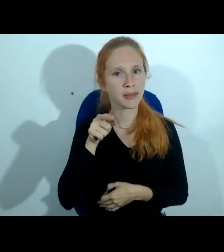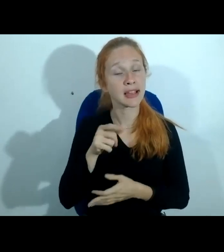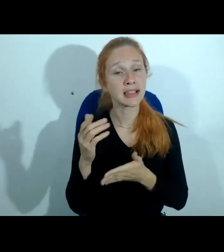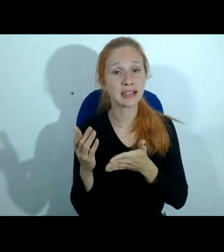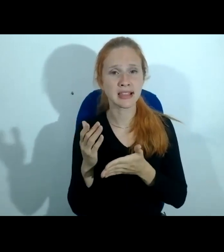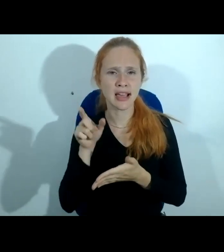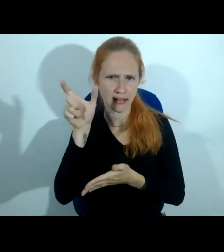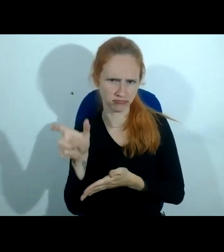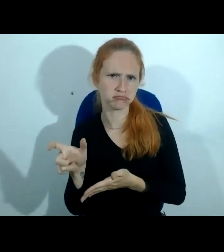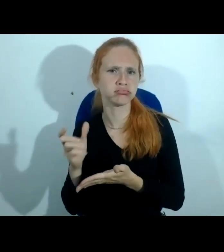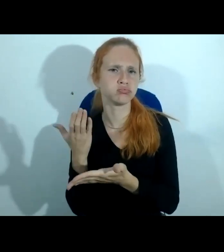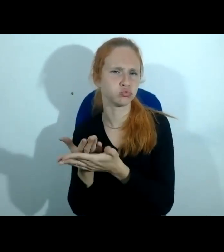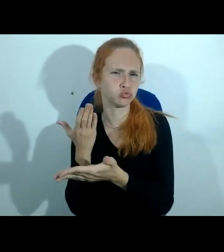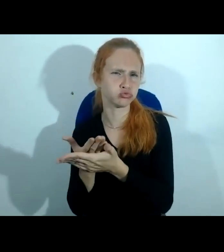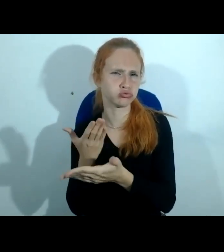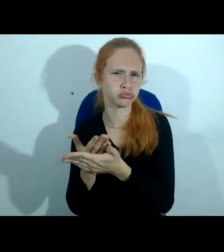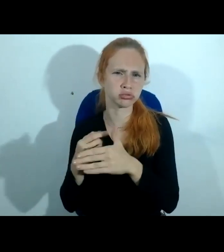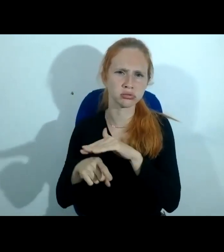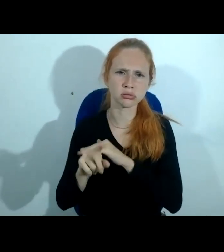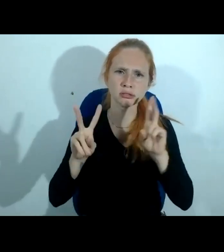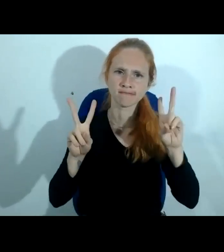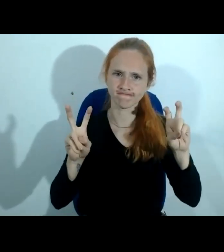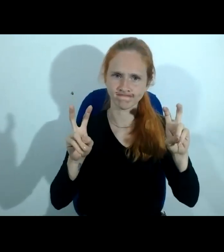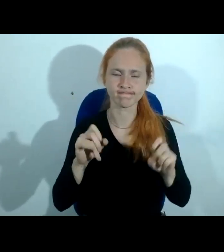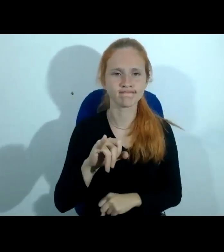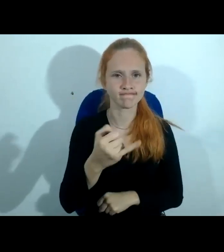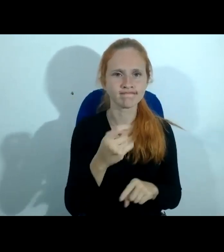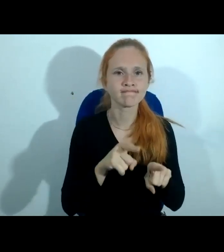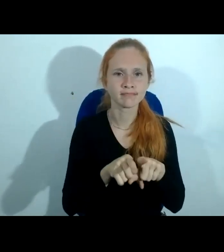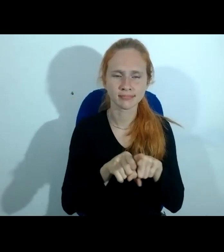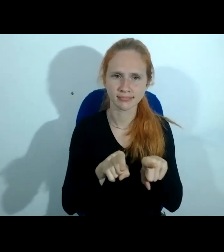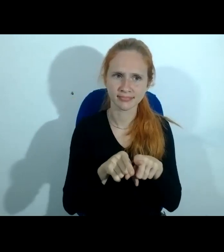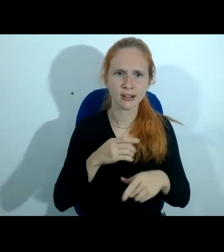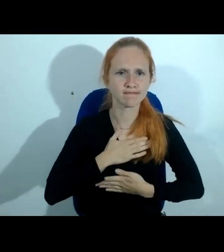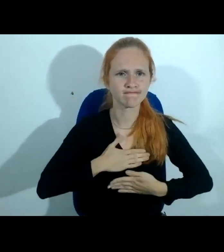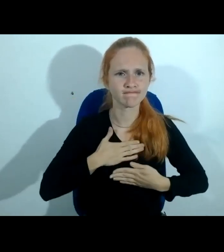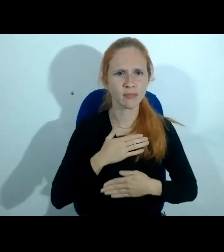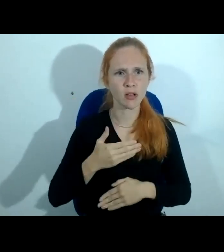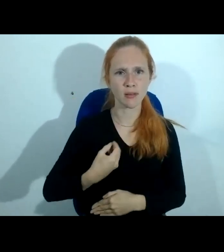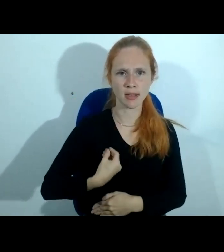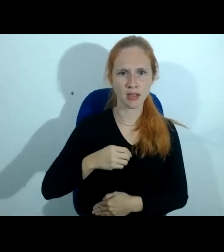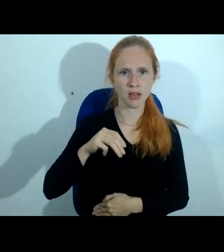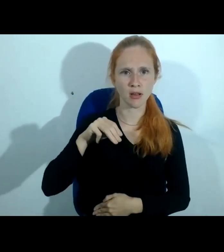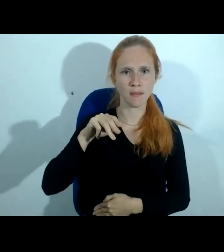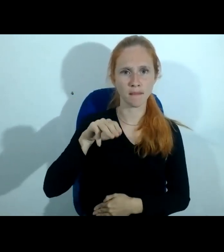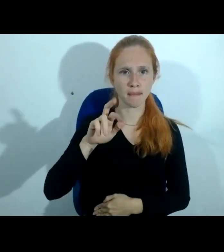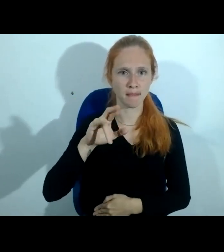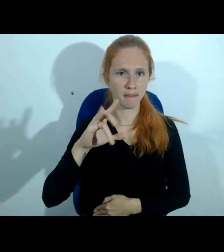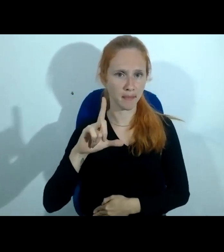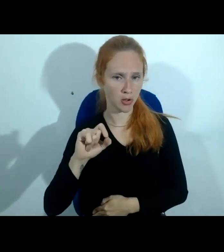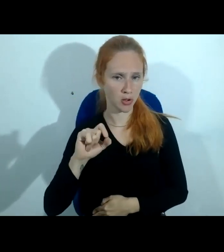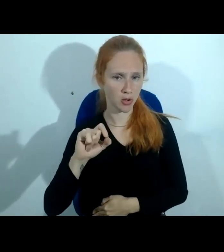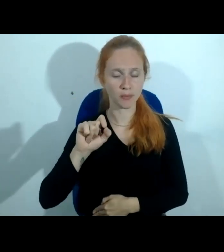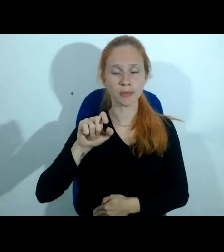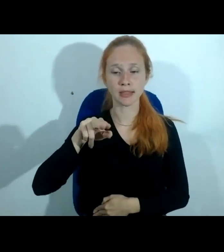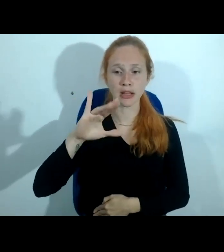estudioso desse assunto eu quero aproveitar também e saudar a presença do doutor Mauro Nicolau presente um amigo tão